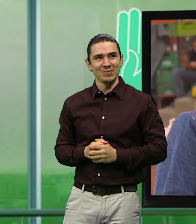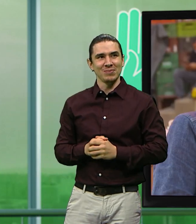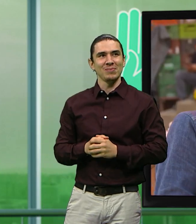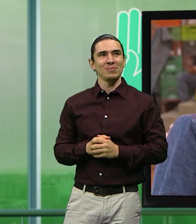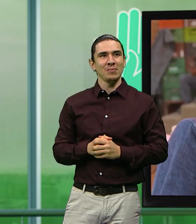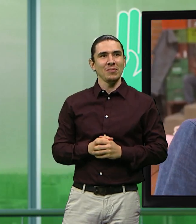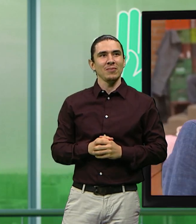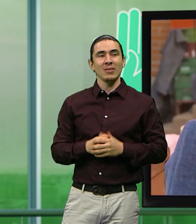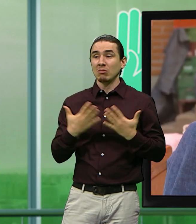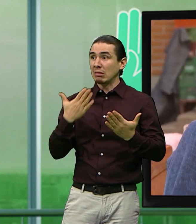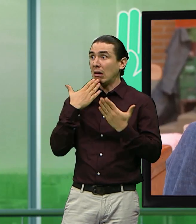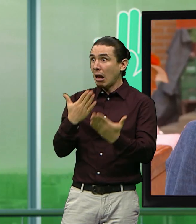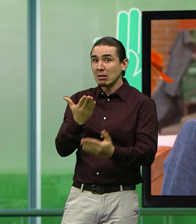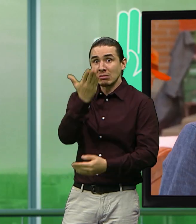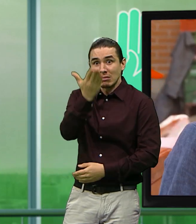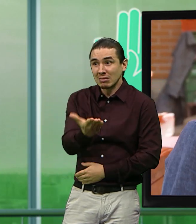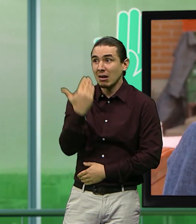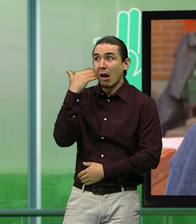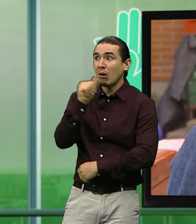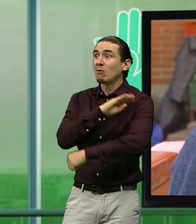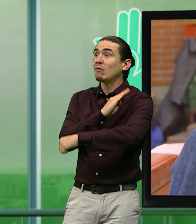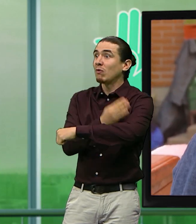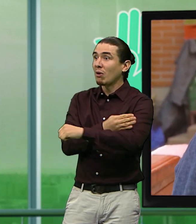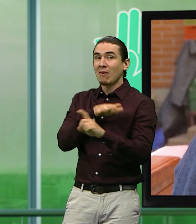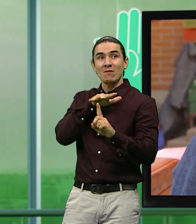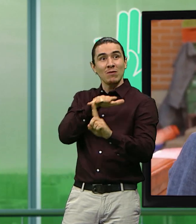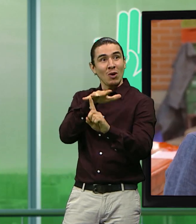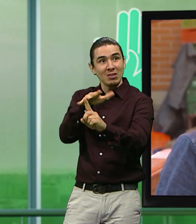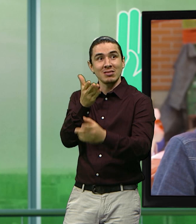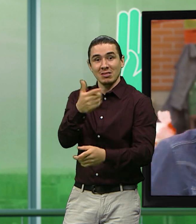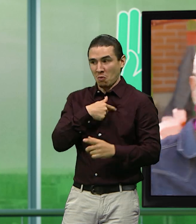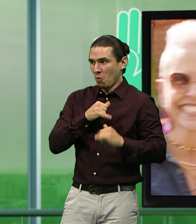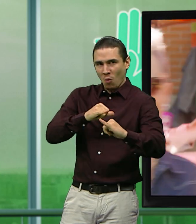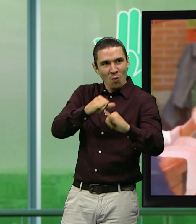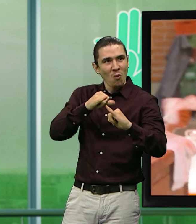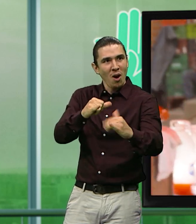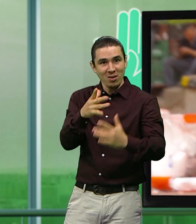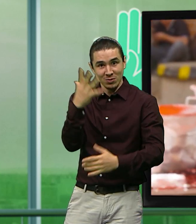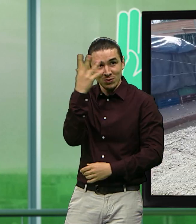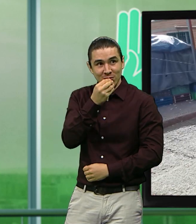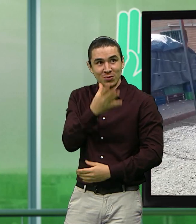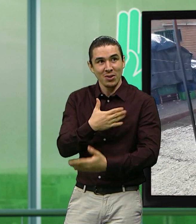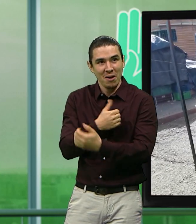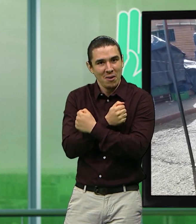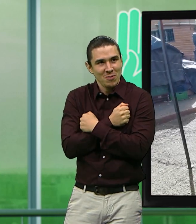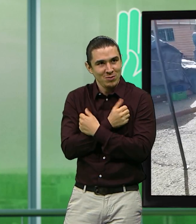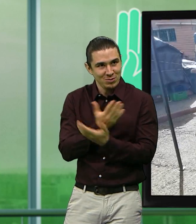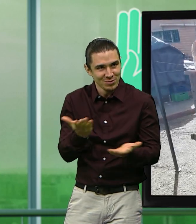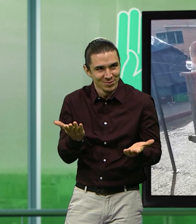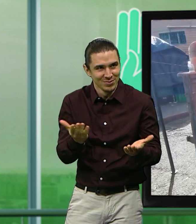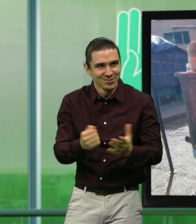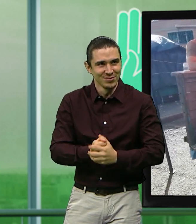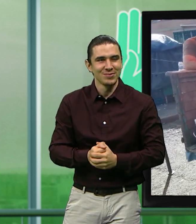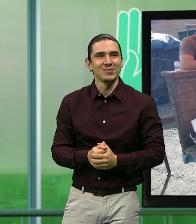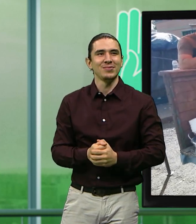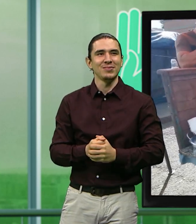ejemplos, estos sí son los verdaderos influenciadores. linda mi amor, tan linda.